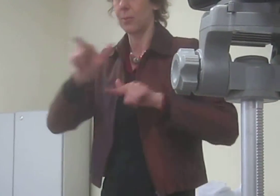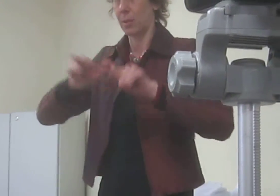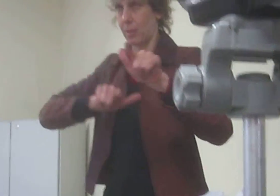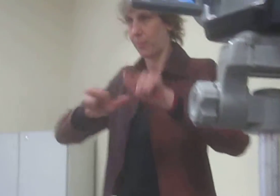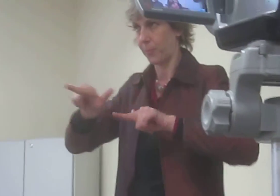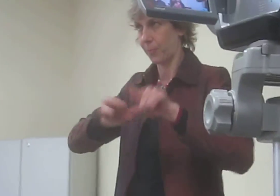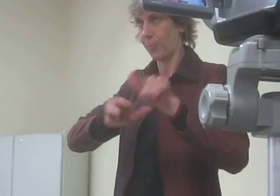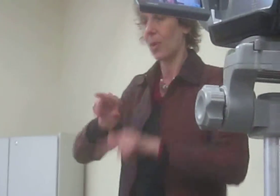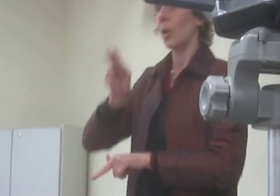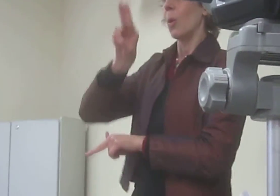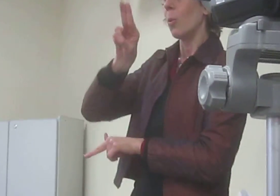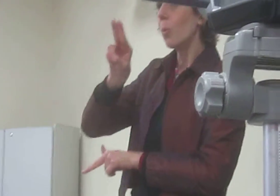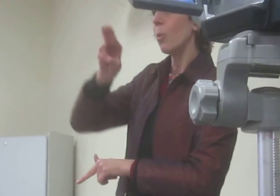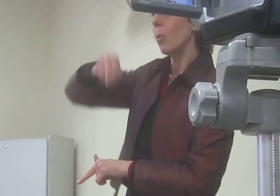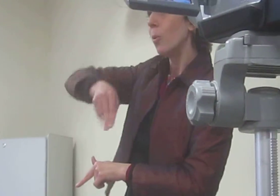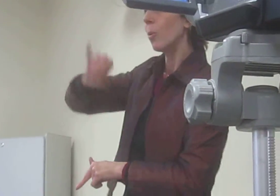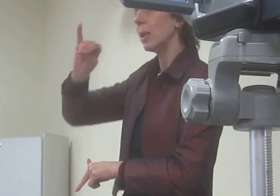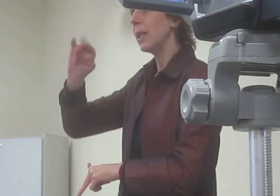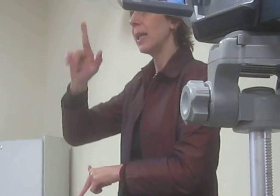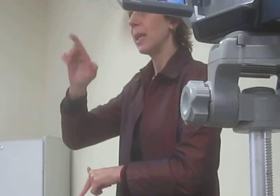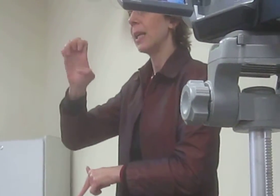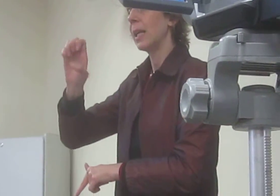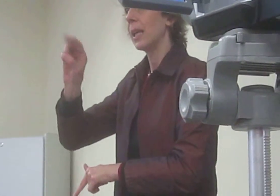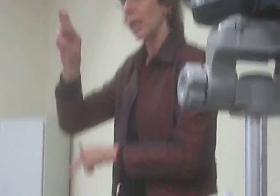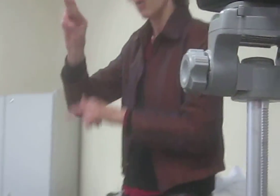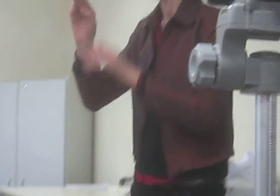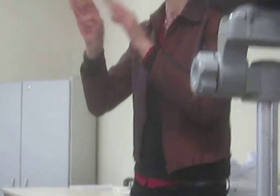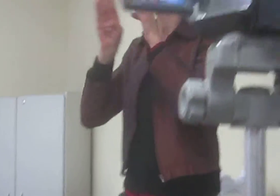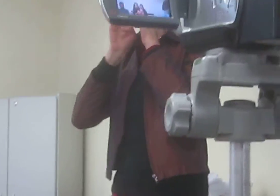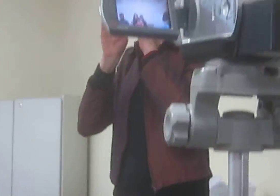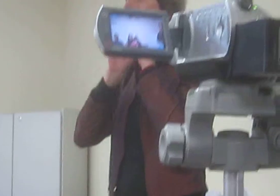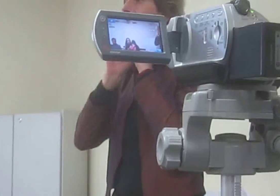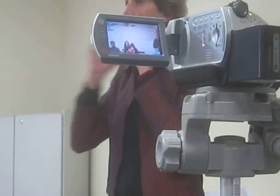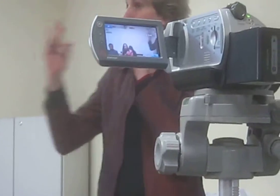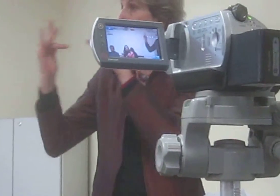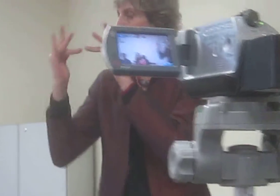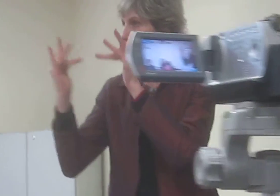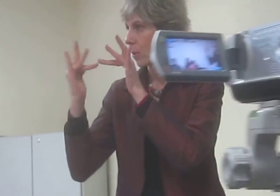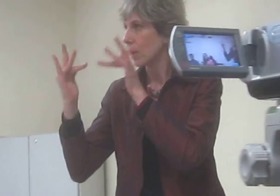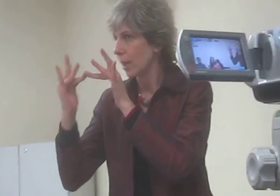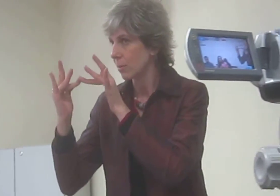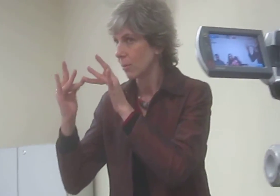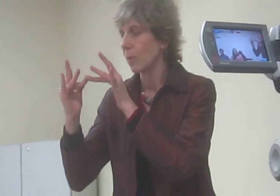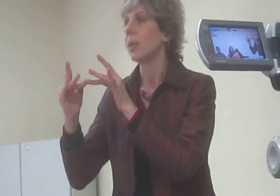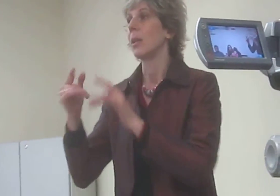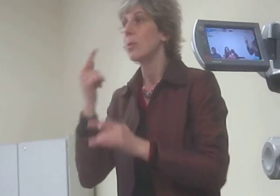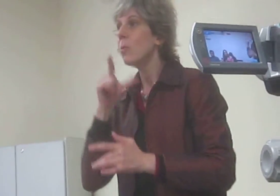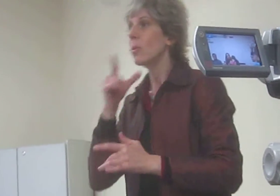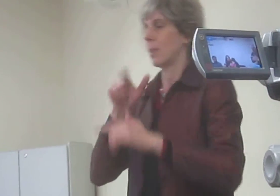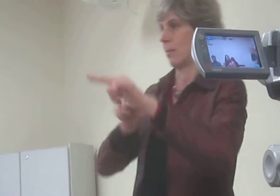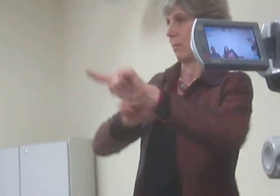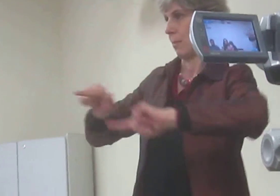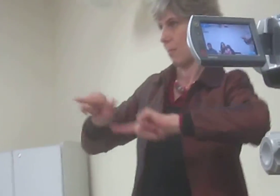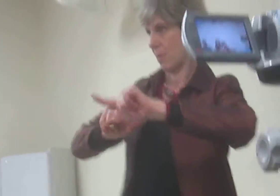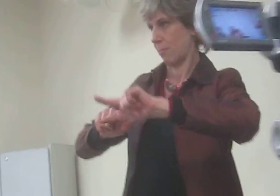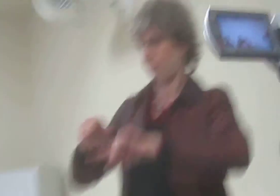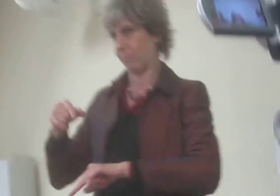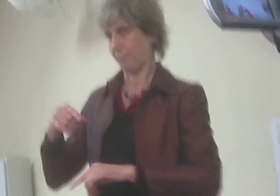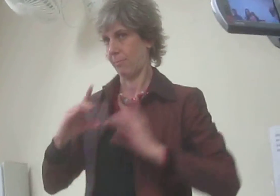-E-H-O, Unileu no Facebook ou no Google que vocês vão encontrar. E também representamos o Fórum dos Direitos da Pessoa com Deficiência da